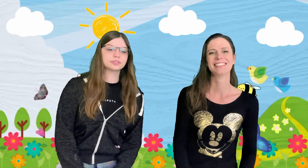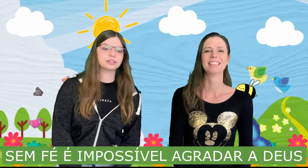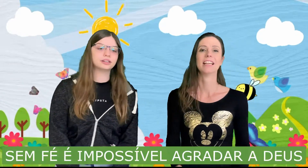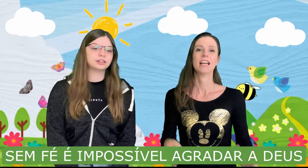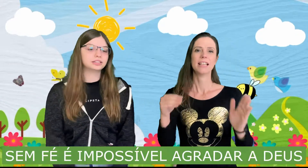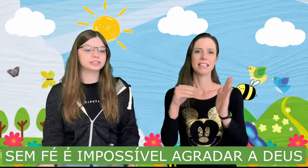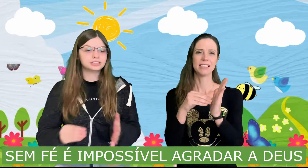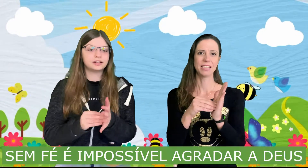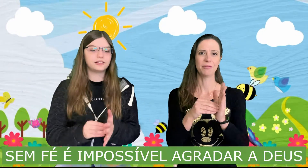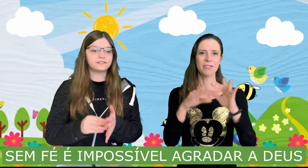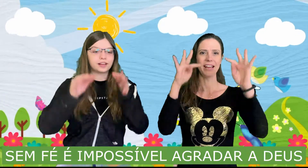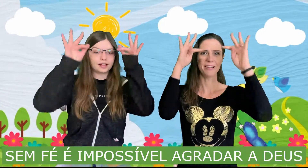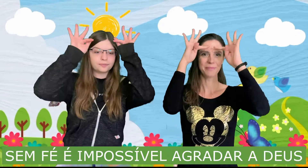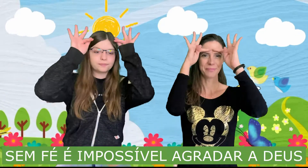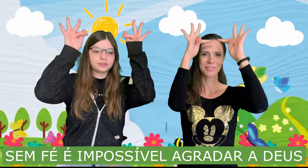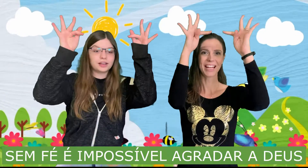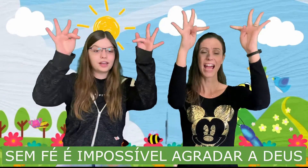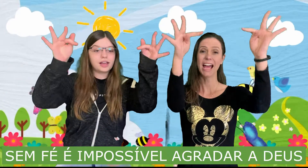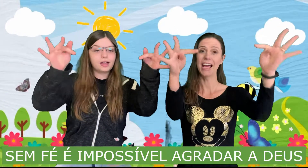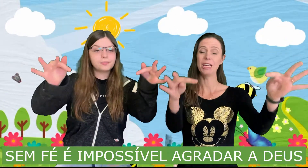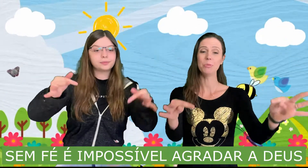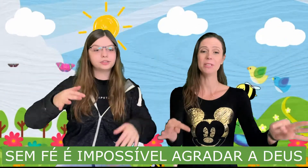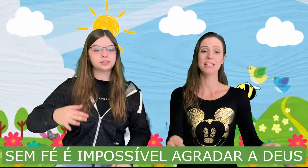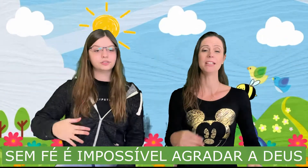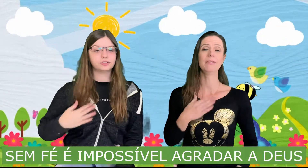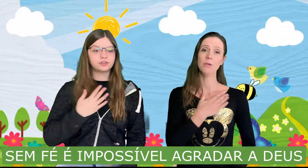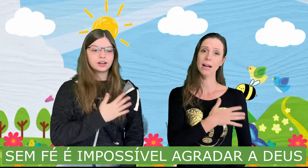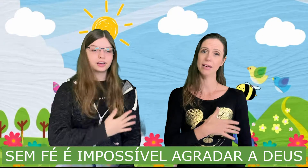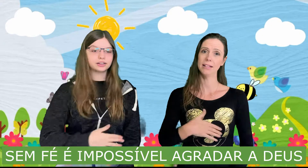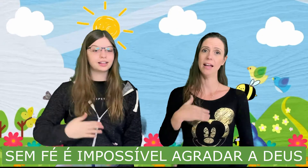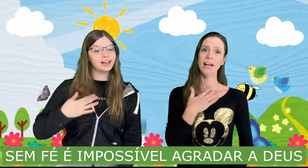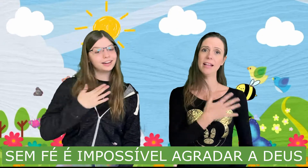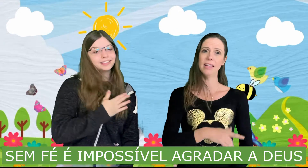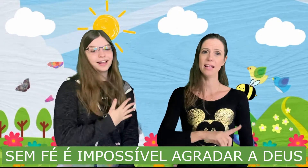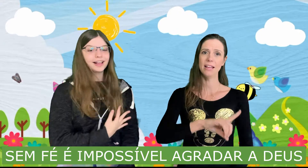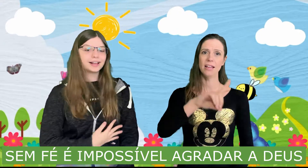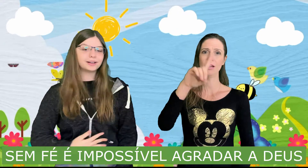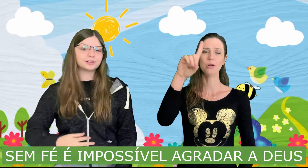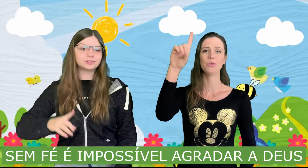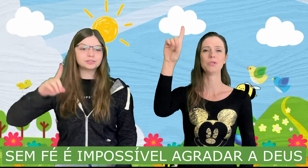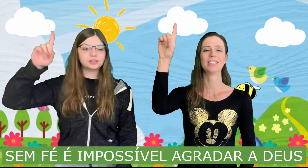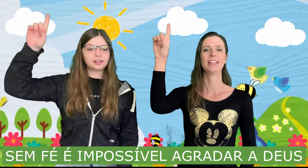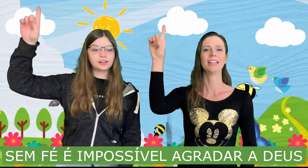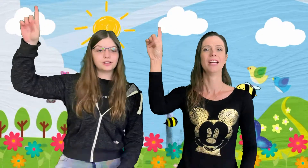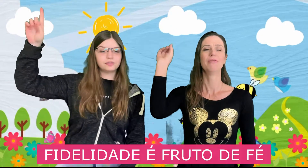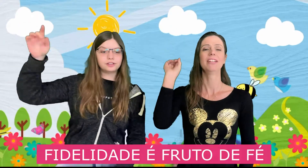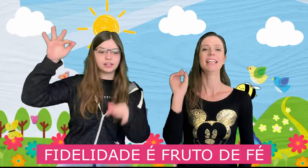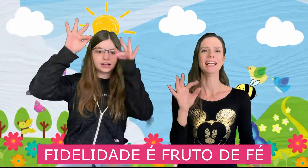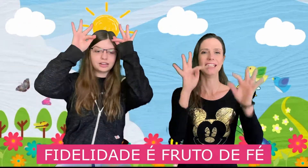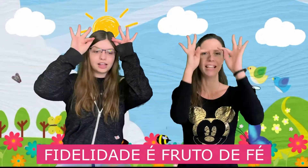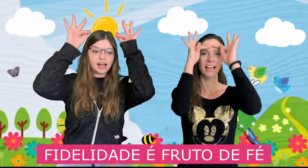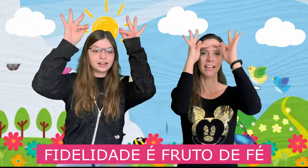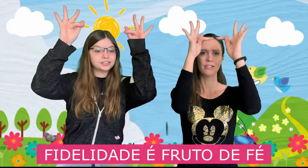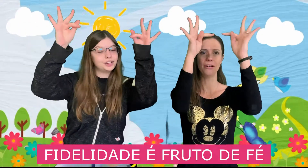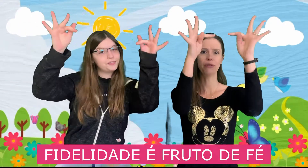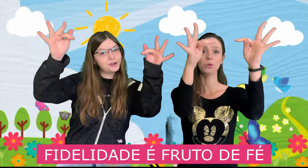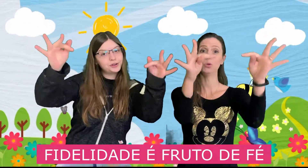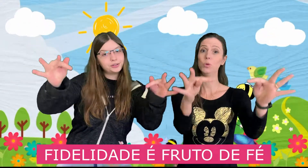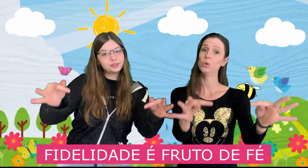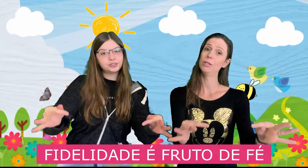Sem fé é impossível agradar a Deus Fidelidade é fruto de